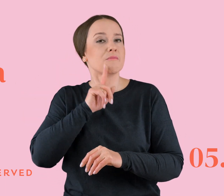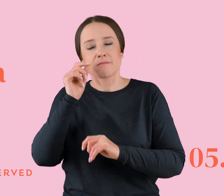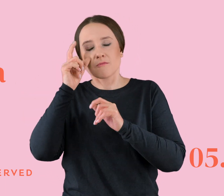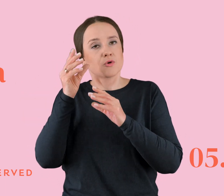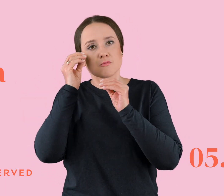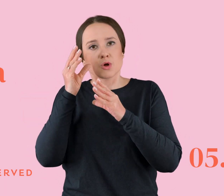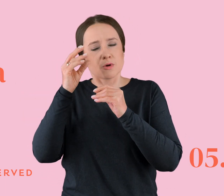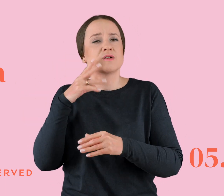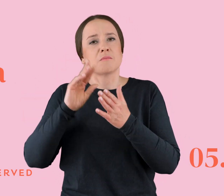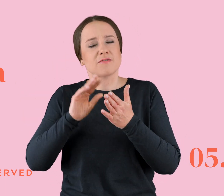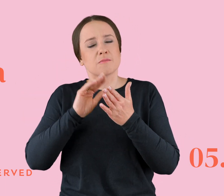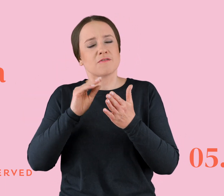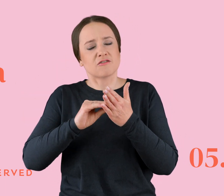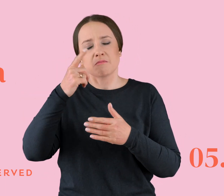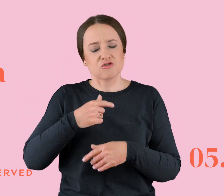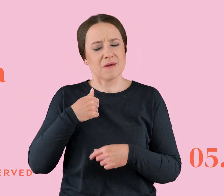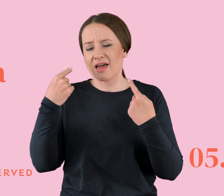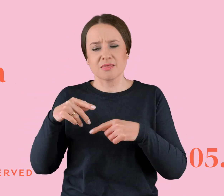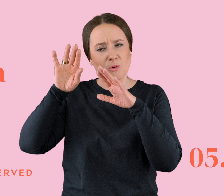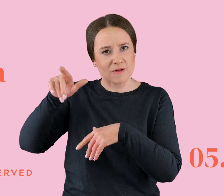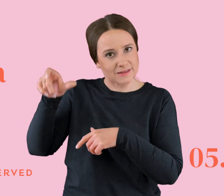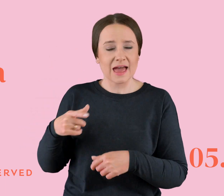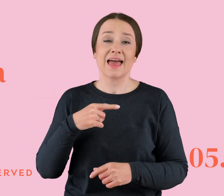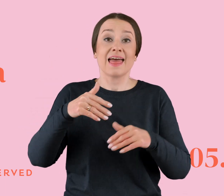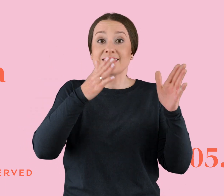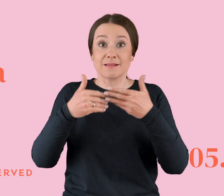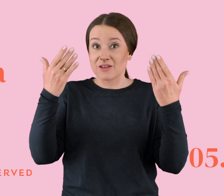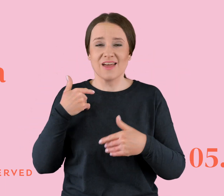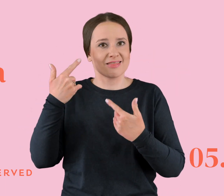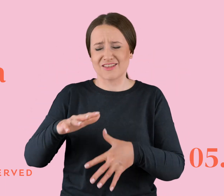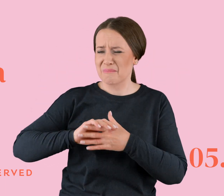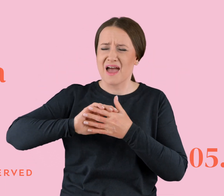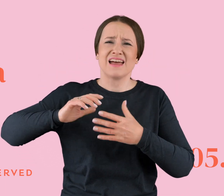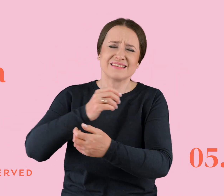powtarzał mi, żebym go nie zostawiała. Następnego dnia rano nie chciał mnie puścić ani na sekundę i ciągle mnie całował